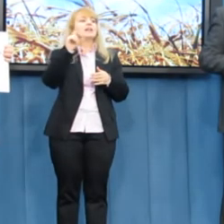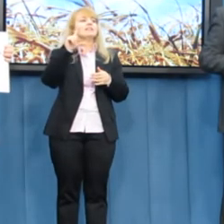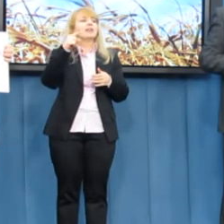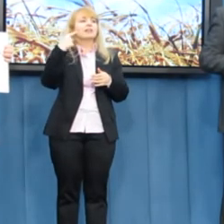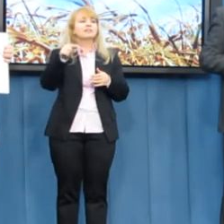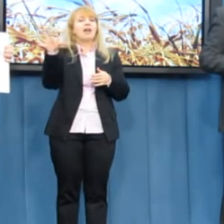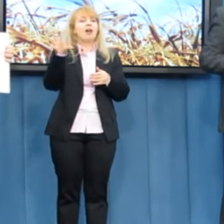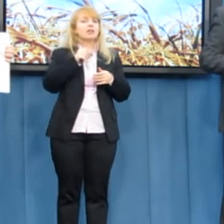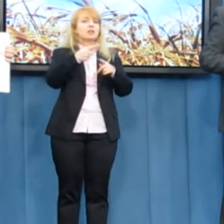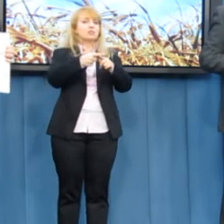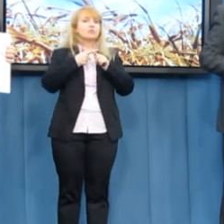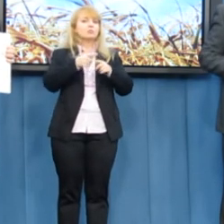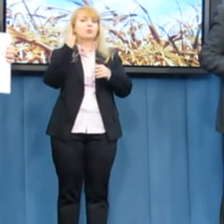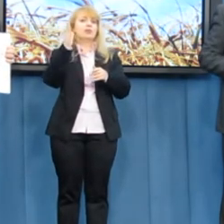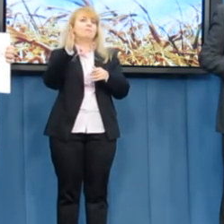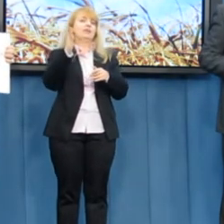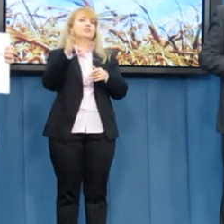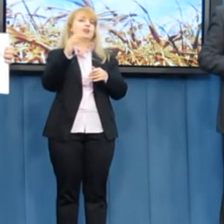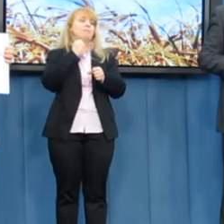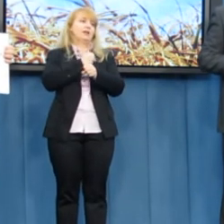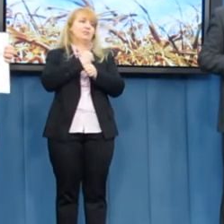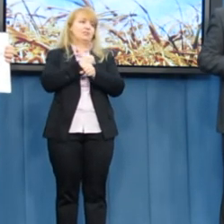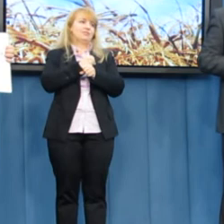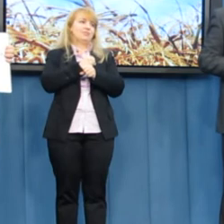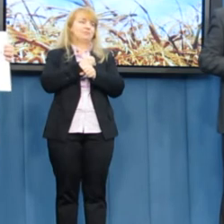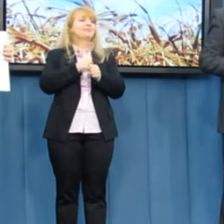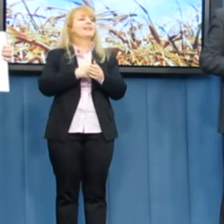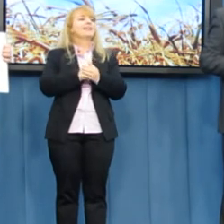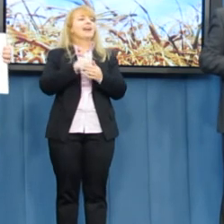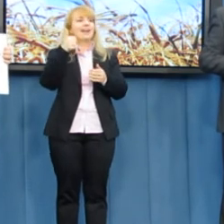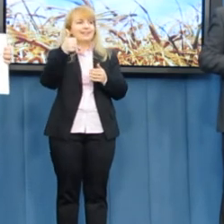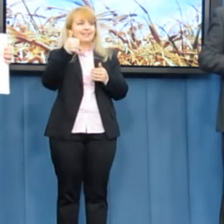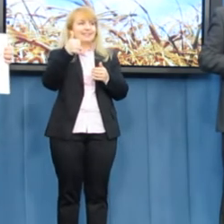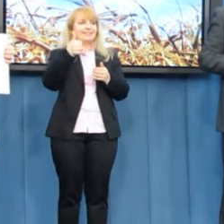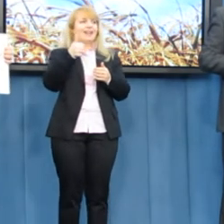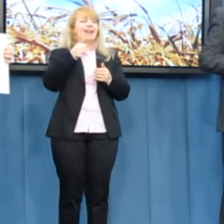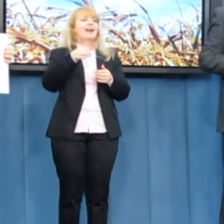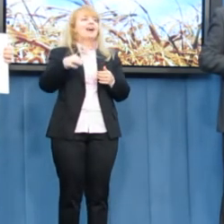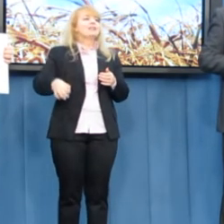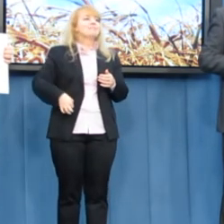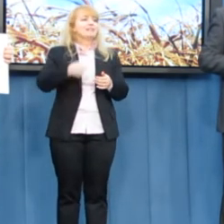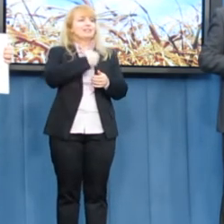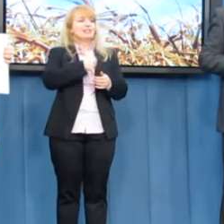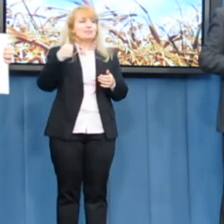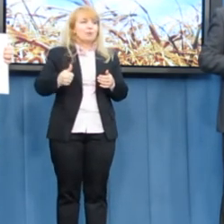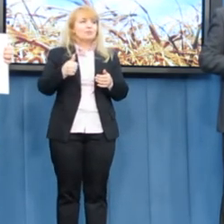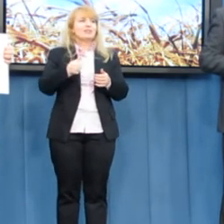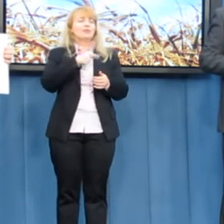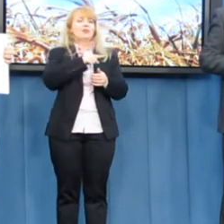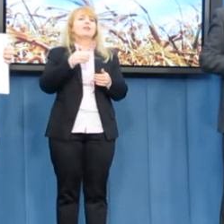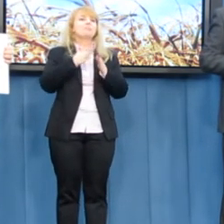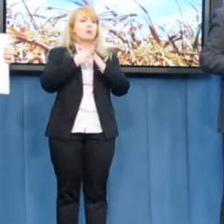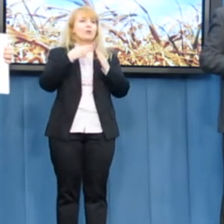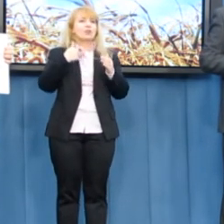będzie wspólnie z nami nad tym pracował. I panie pośle Wydrzyński, ja nie jestem żadnym ukrytym PSL-owcem,